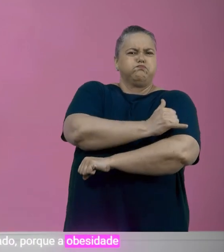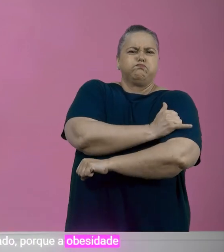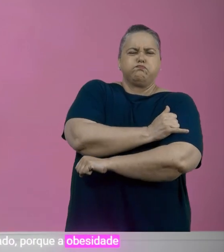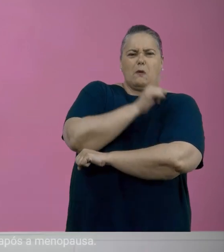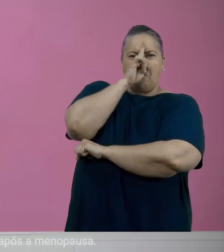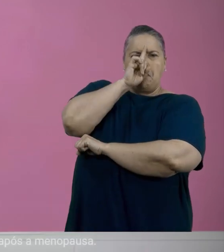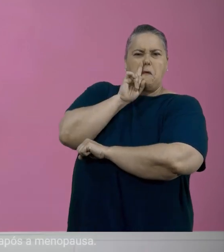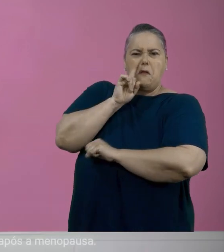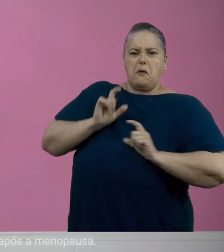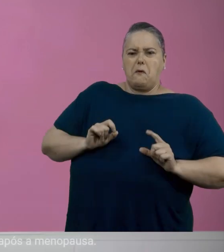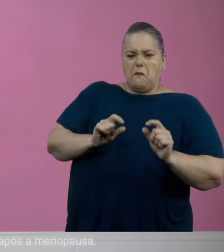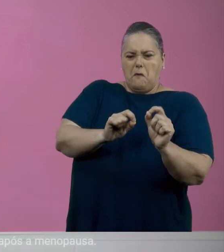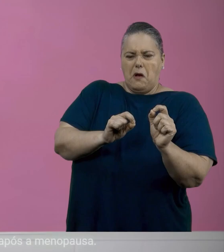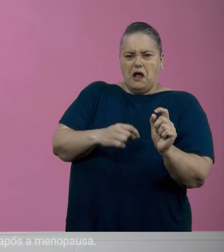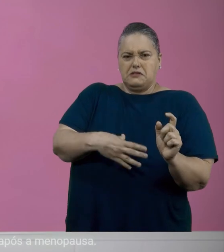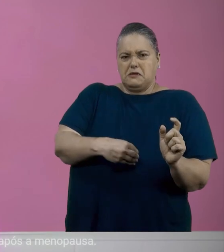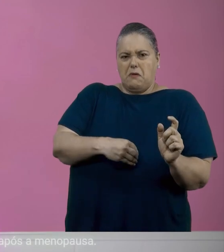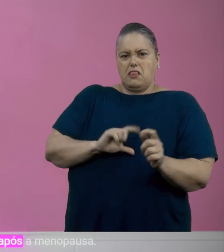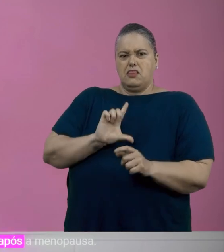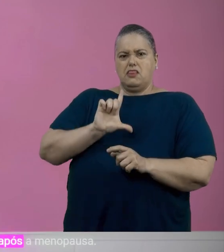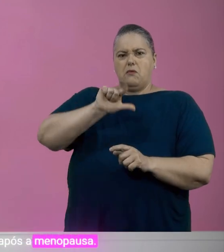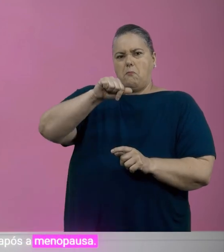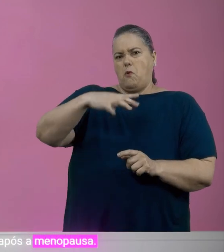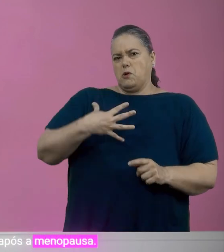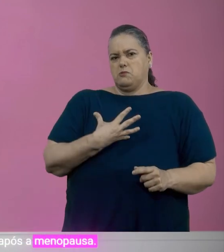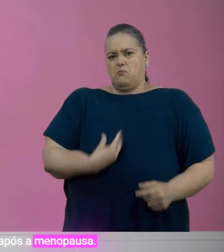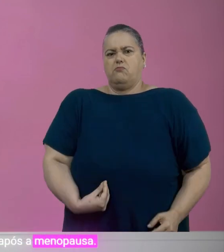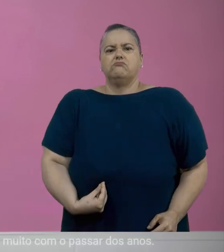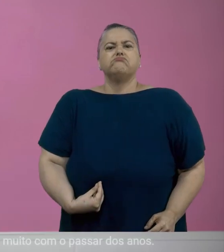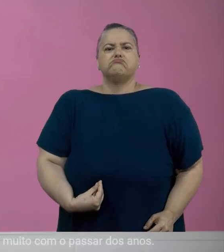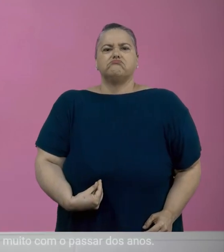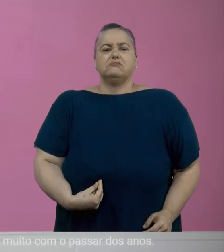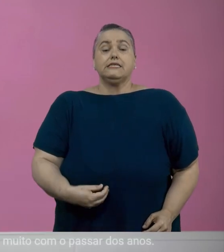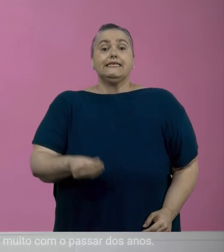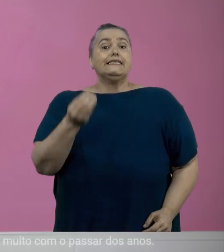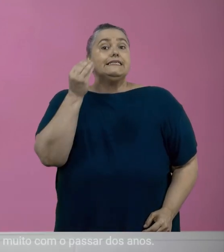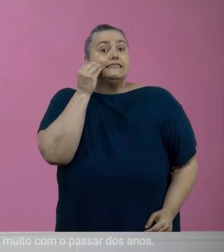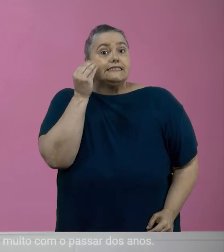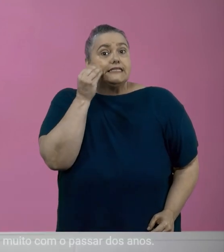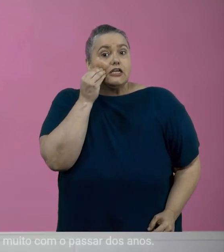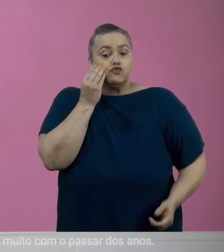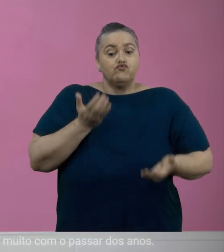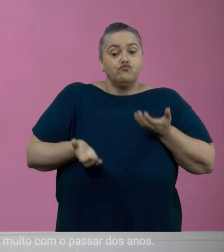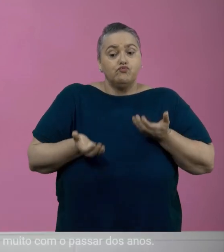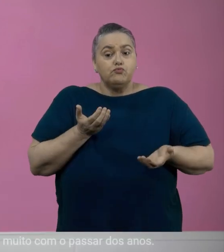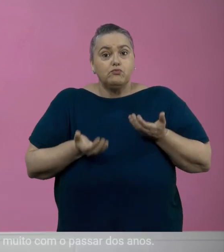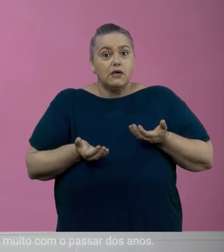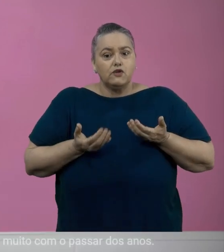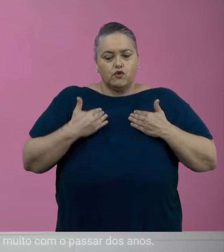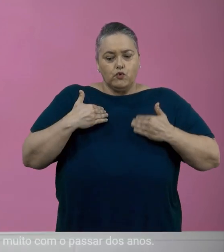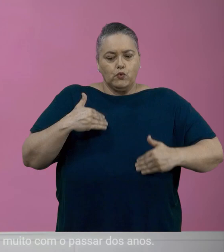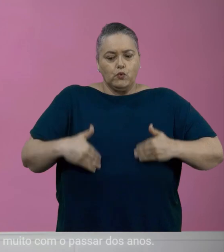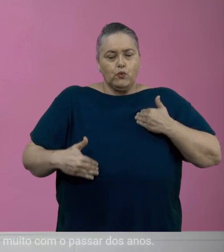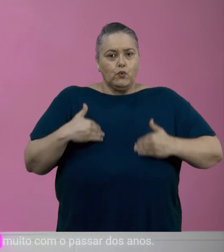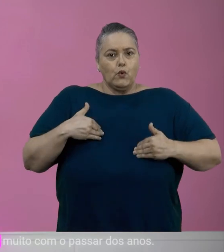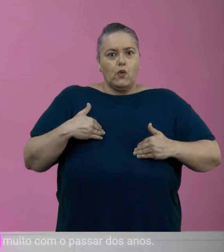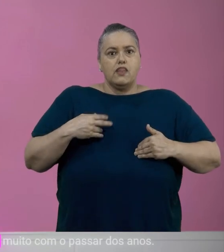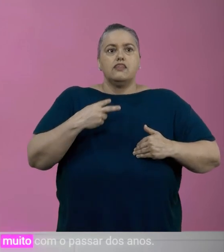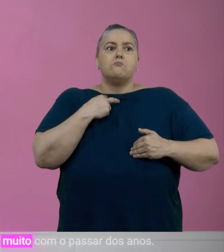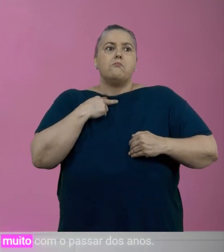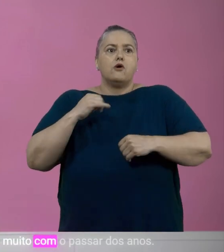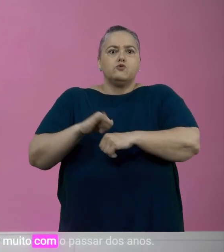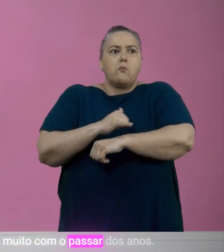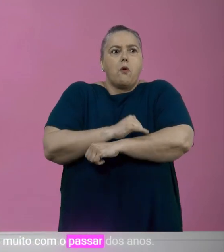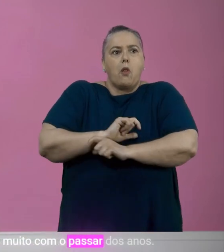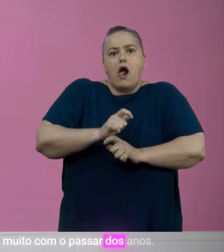obesidade aumenta o risco de câncer de mama após a menopausa. Portanto, tente manter o seu peso sem aumentar